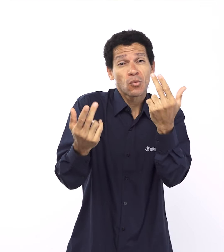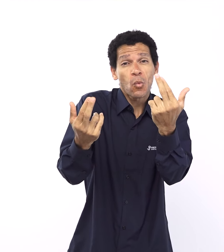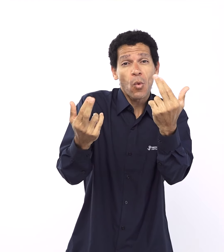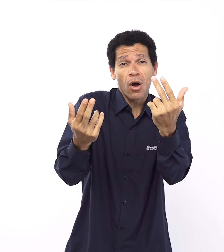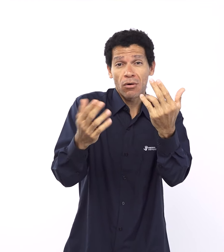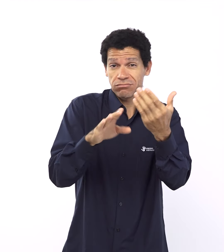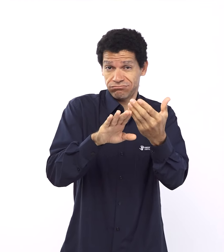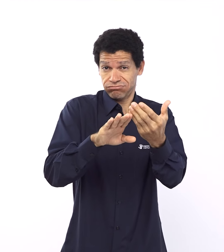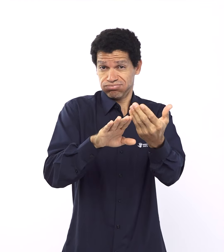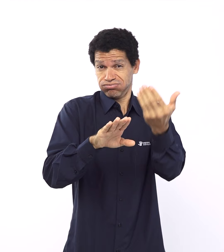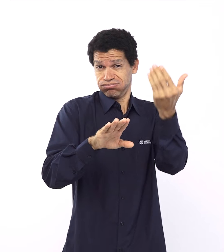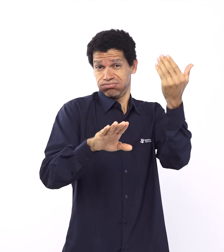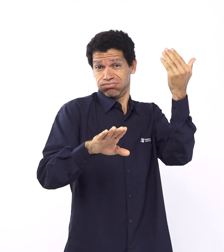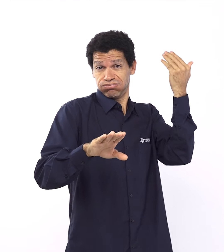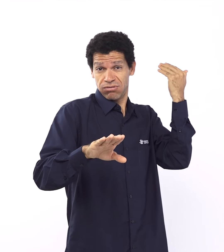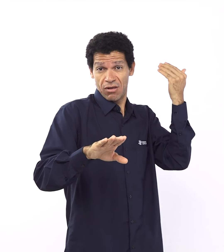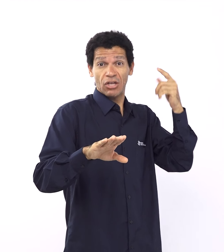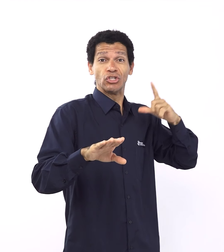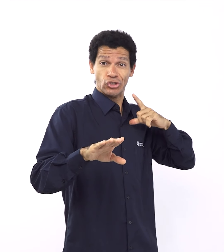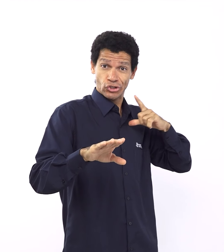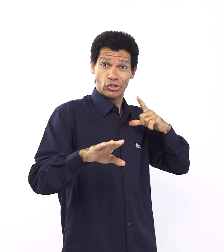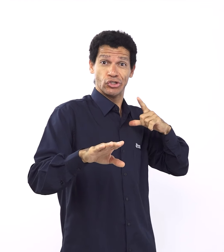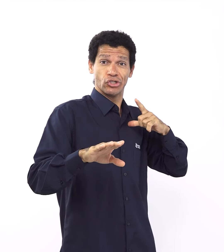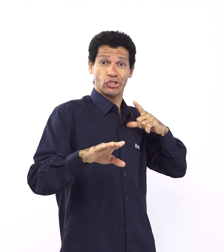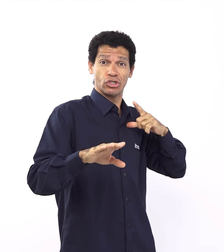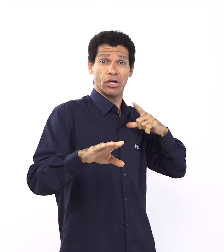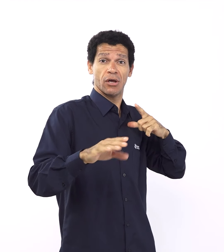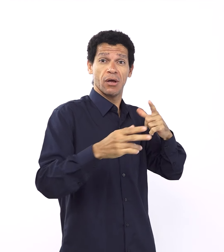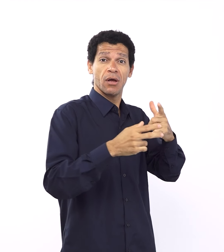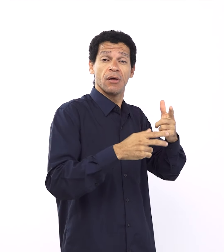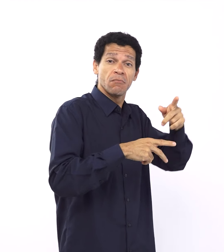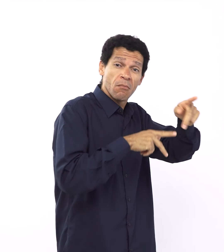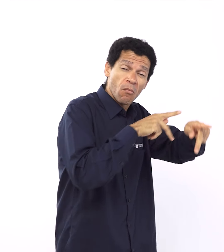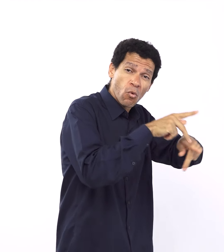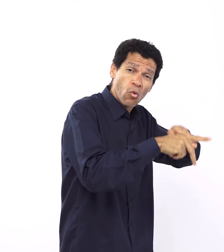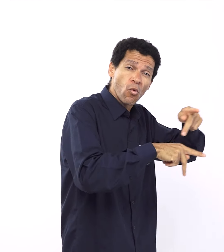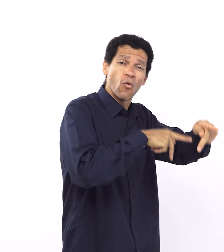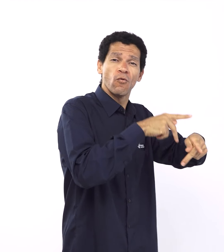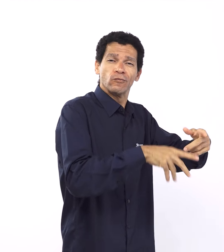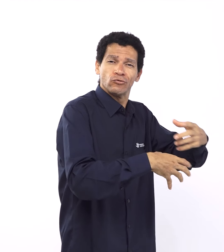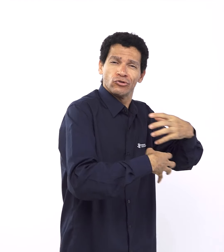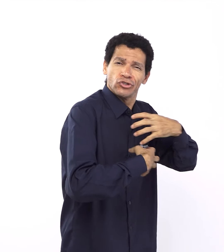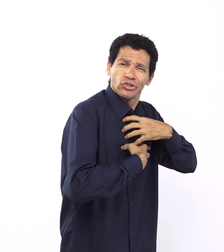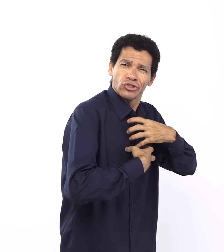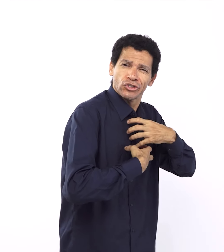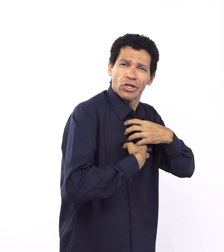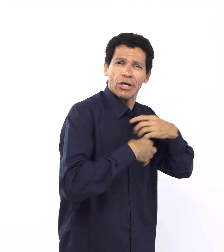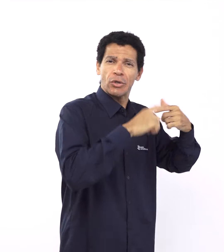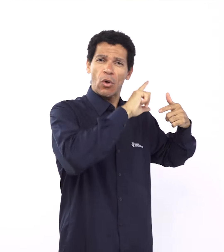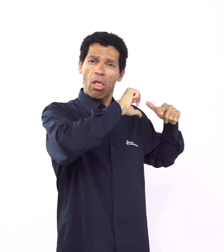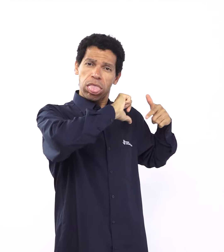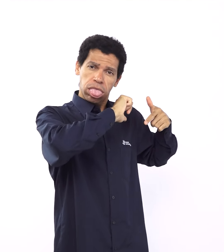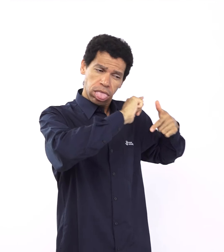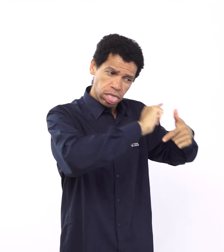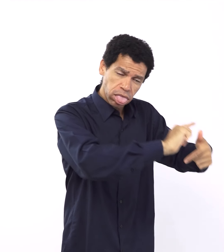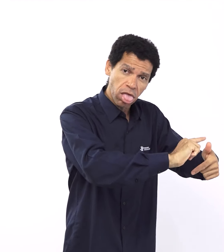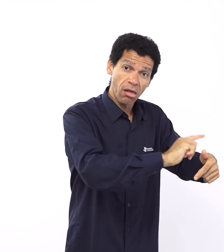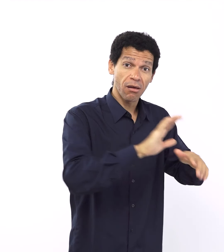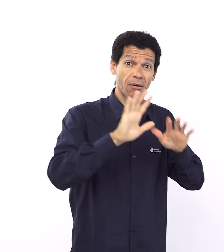ele se rebaixa também, né? E aqui eu acho que entra dentro desse aspecto da vulnerabilidade para falar a linguagem humana, para